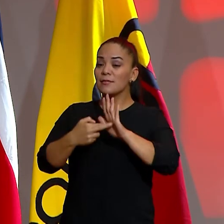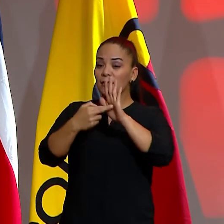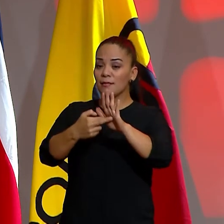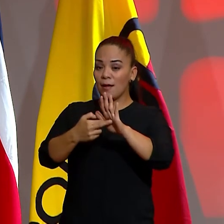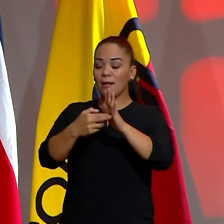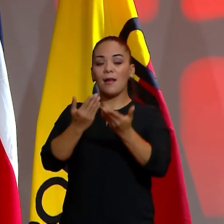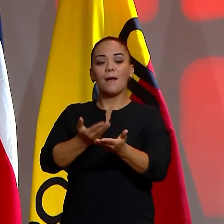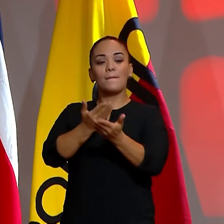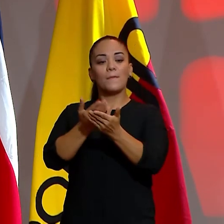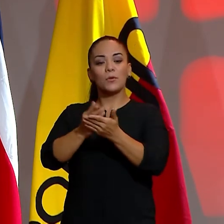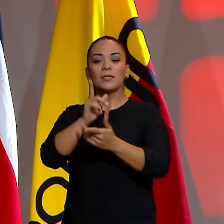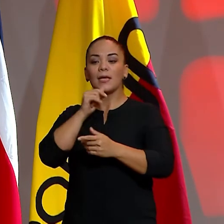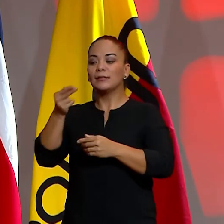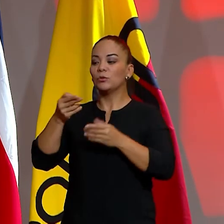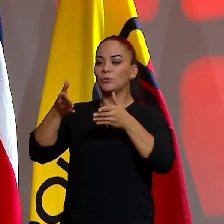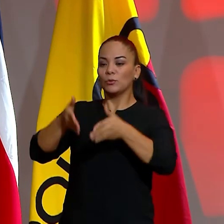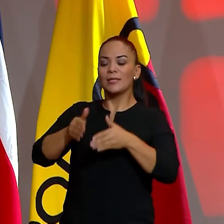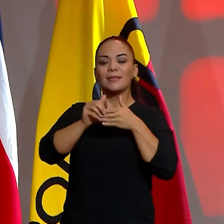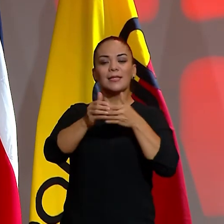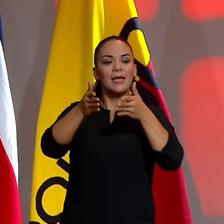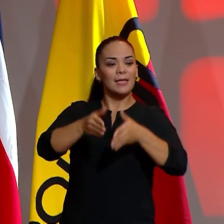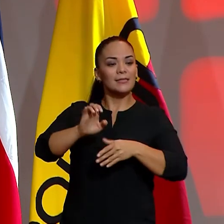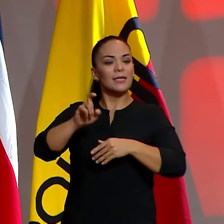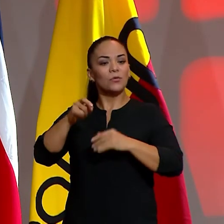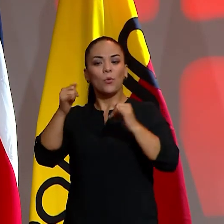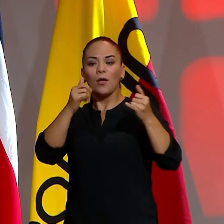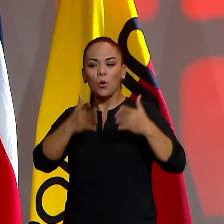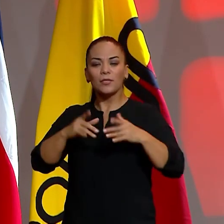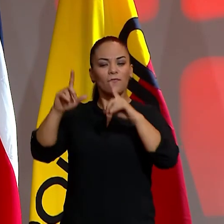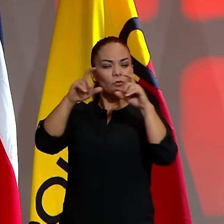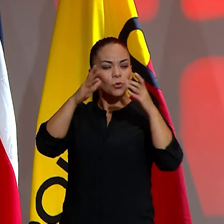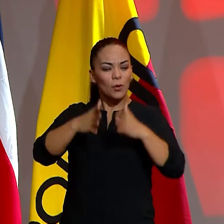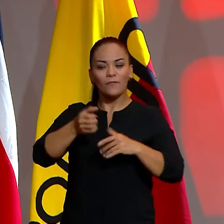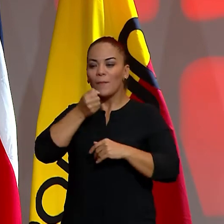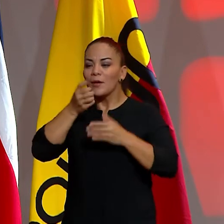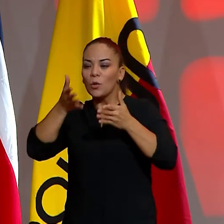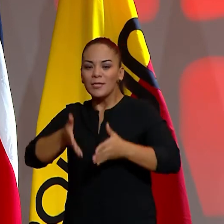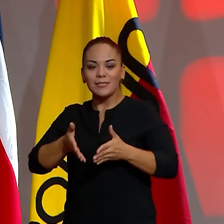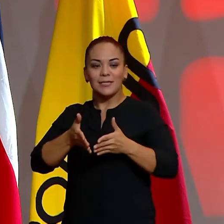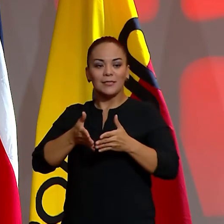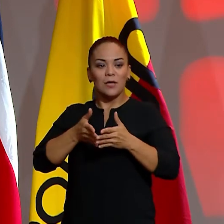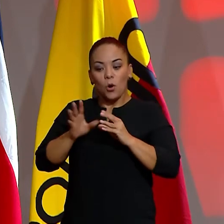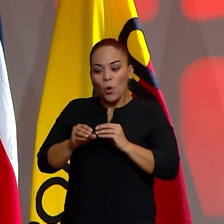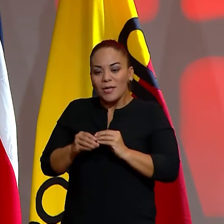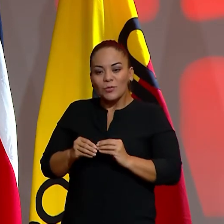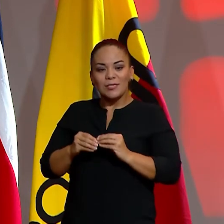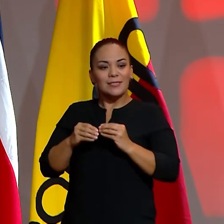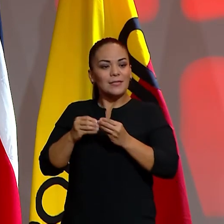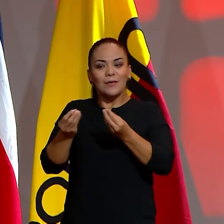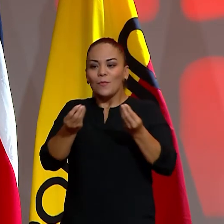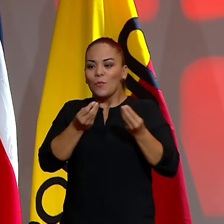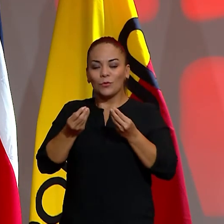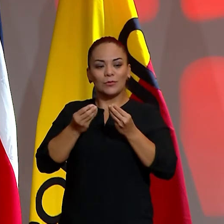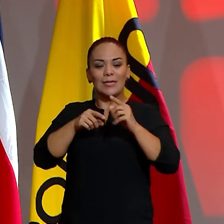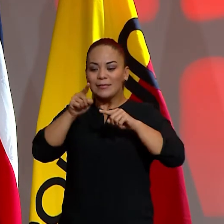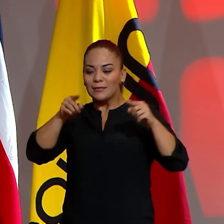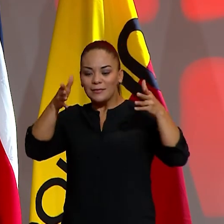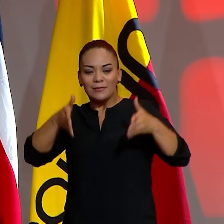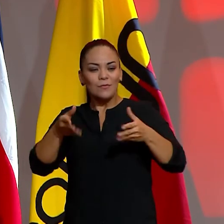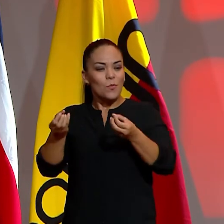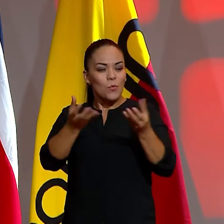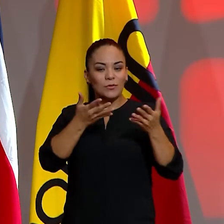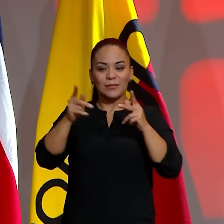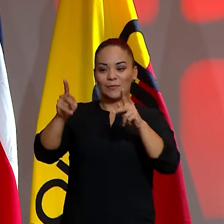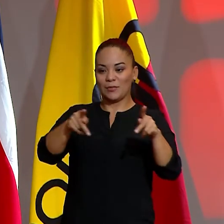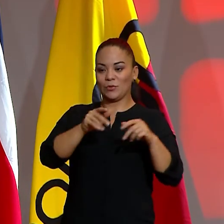aporte de historiadores, dirigentes, exjugadores, fotógrafos, periodistas, coleccionistas y estadígrafos, entre muchos más.